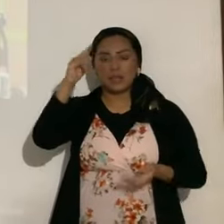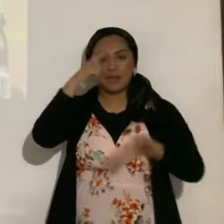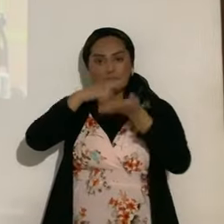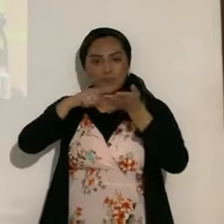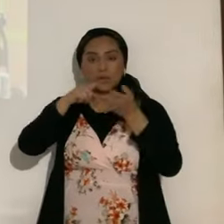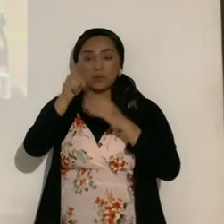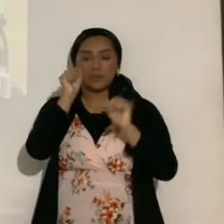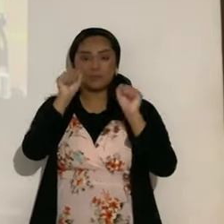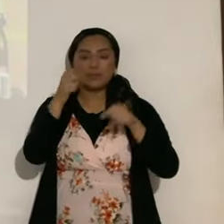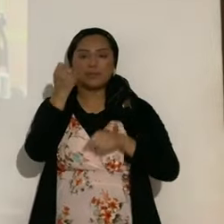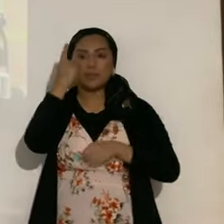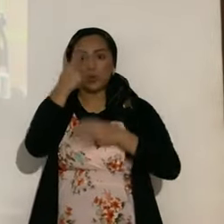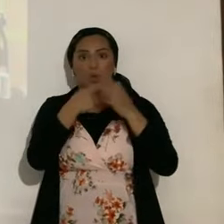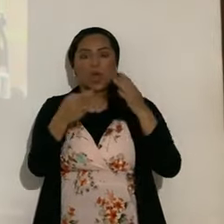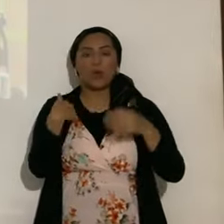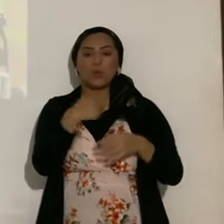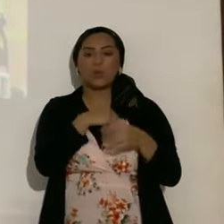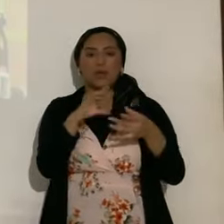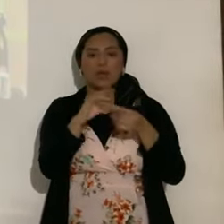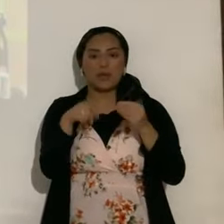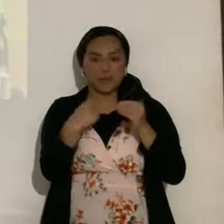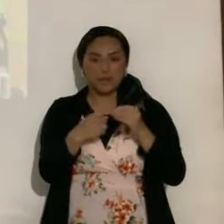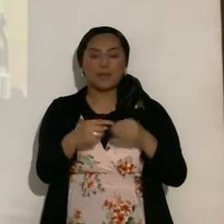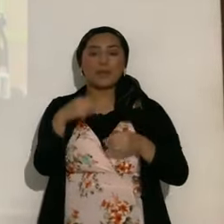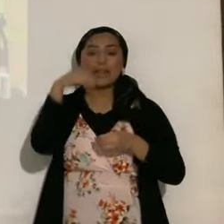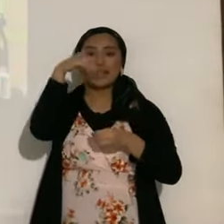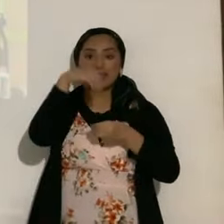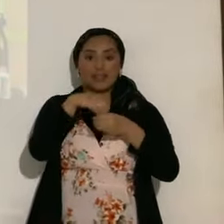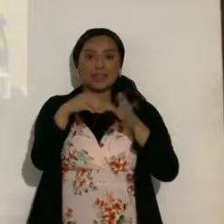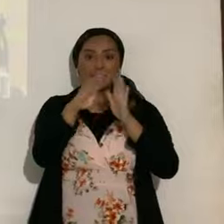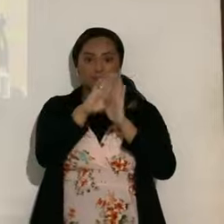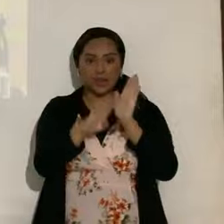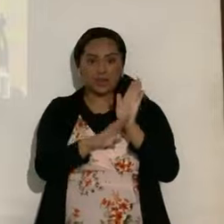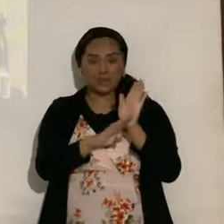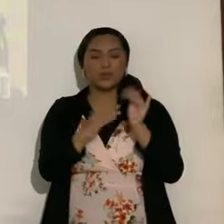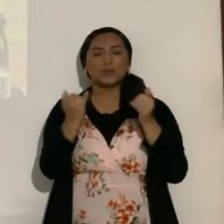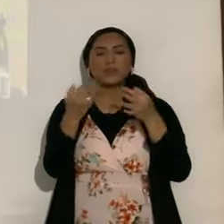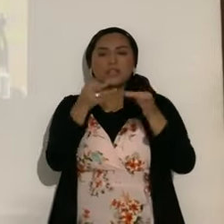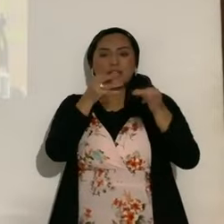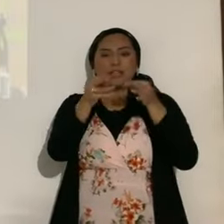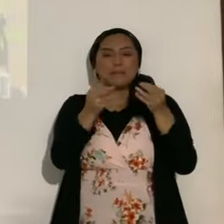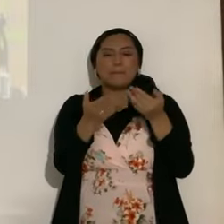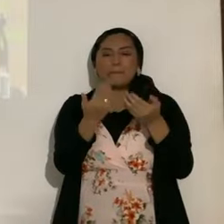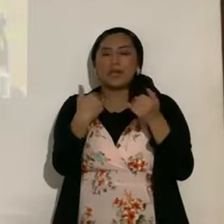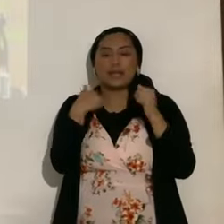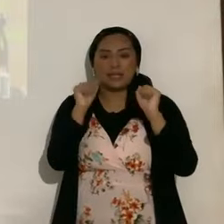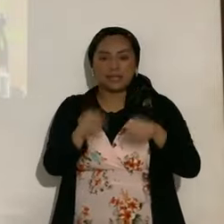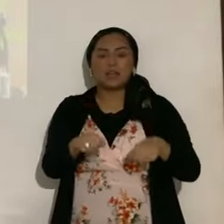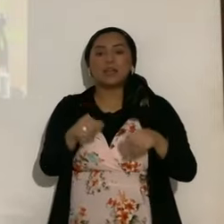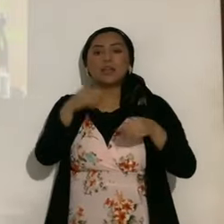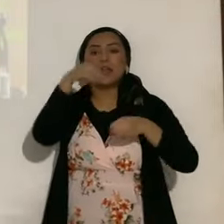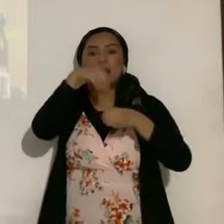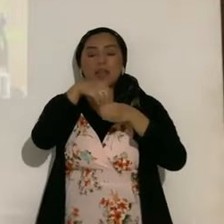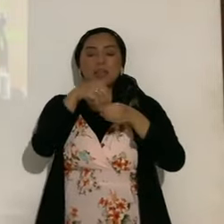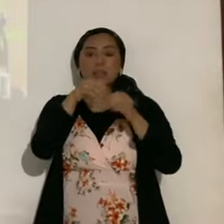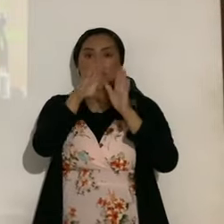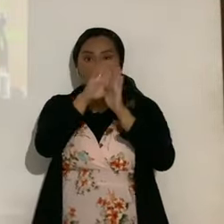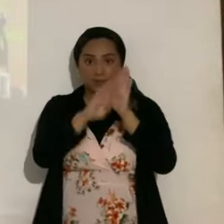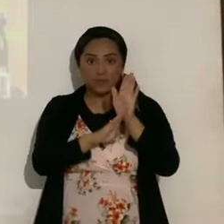hablando. En la Biblia, voy a hablar muy sencillo para que se entienda, en la Biblia, el sol de justicia